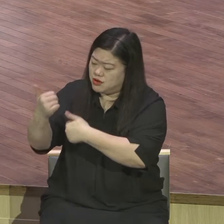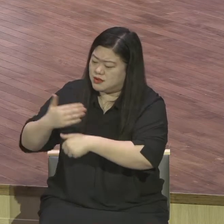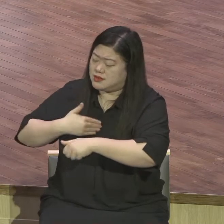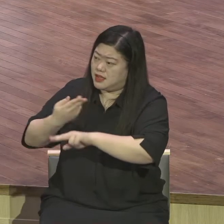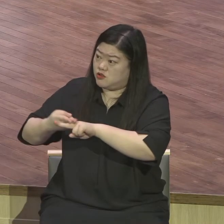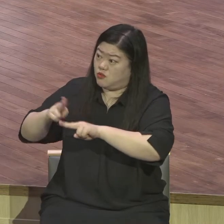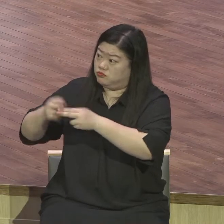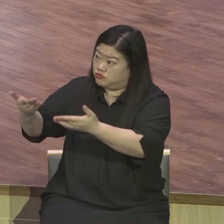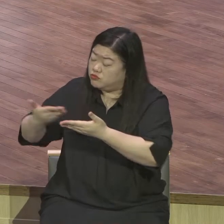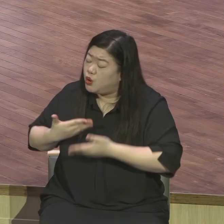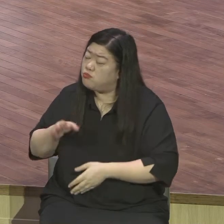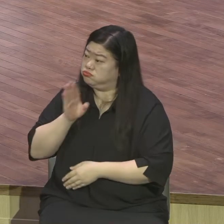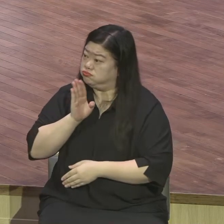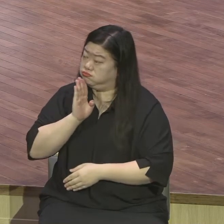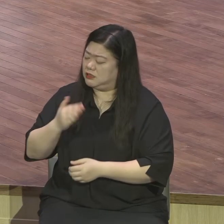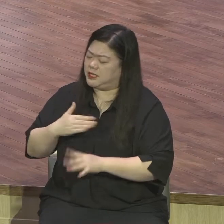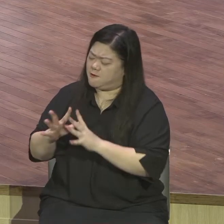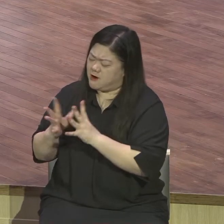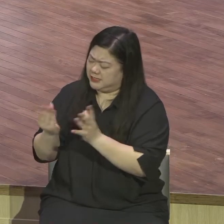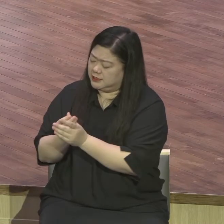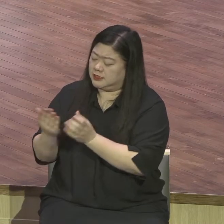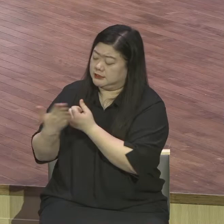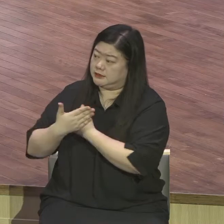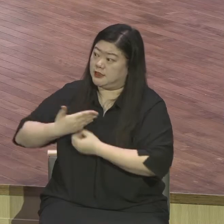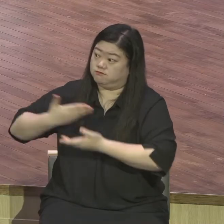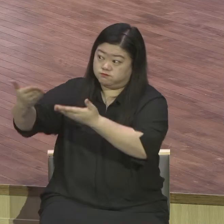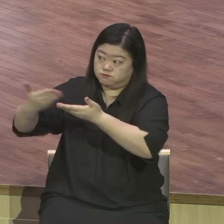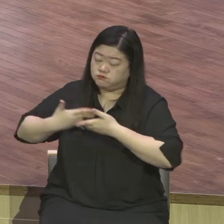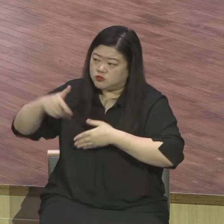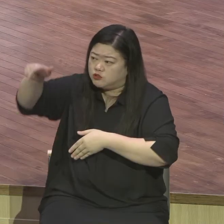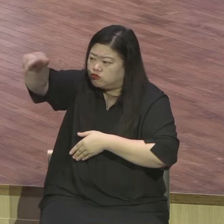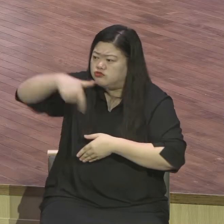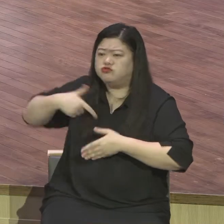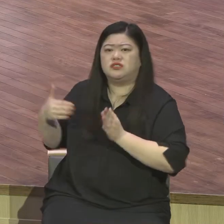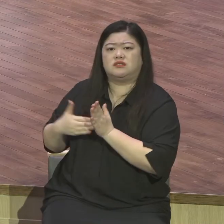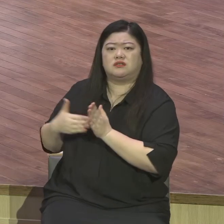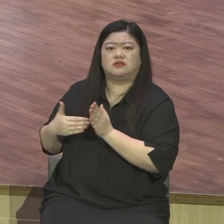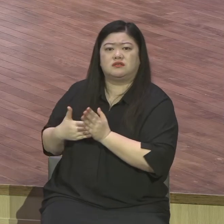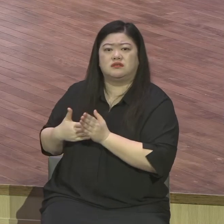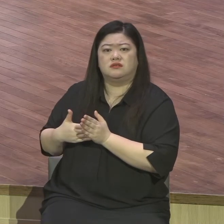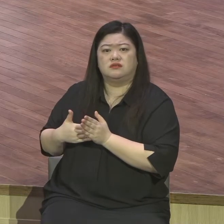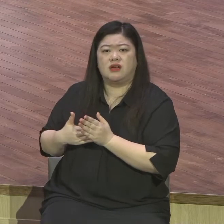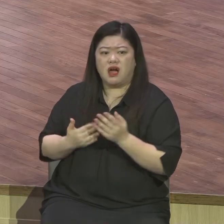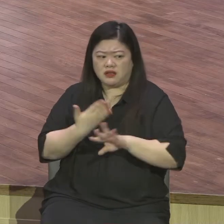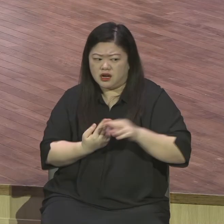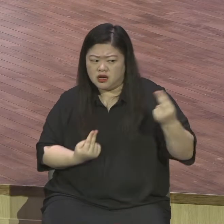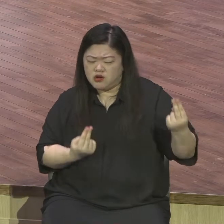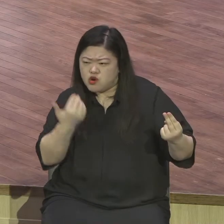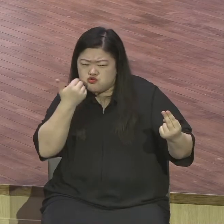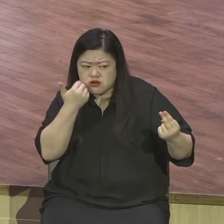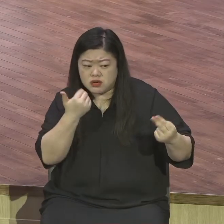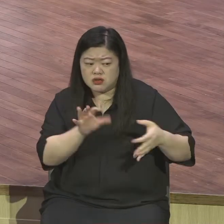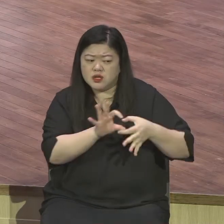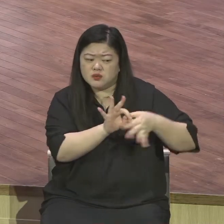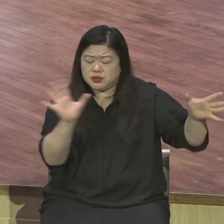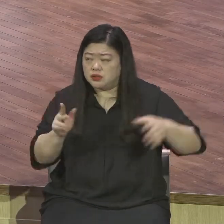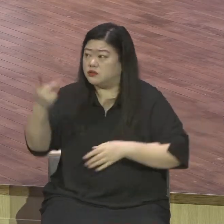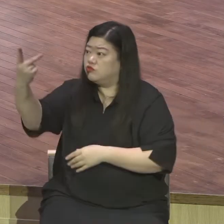절대 은혜의 의식입니다 절대 은혜의 의식 속에 살아가며 삶의 현장에서 영향을 입혀나가는 그런 증거의